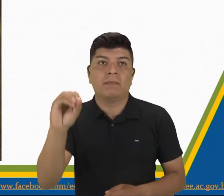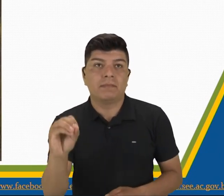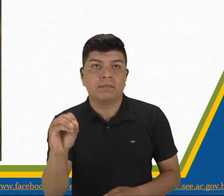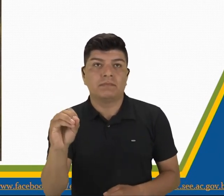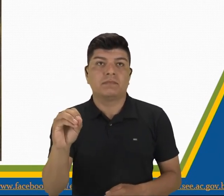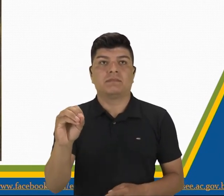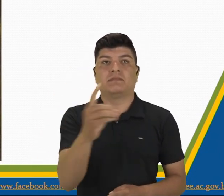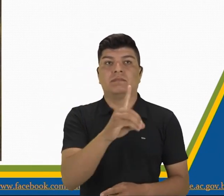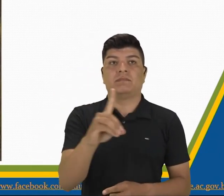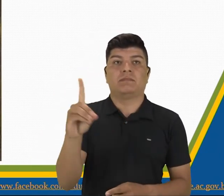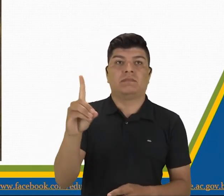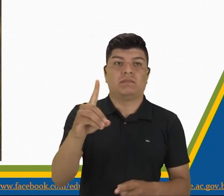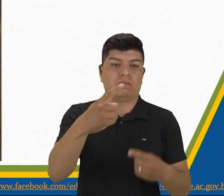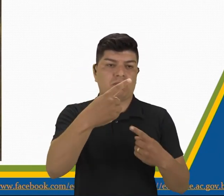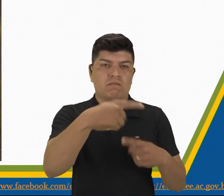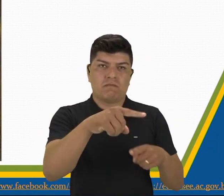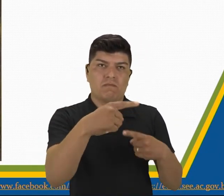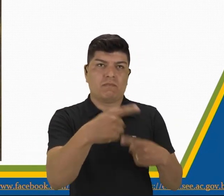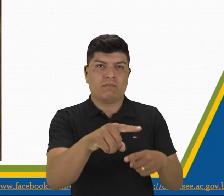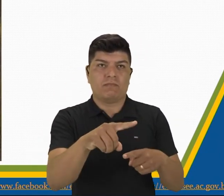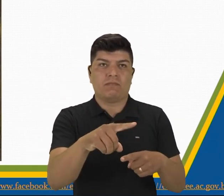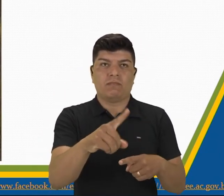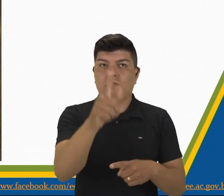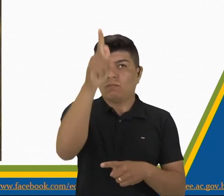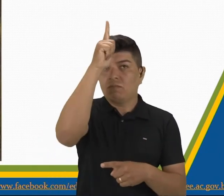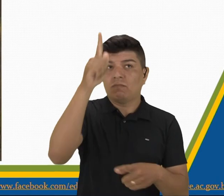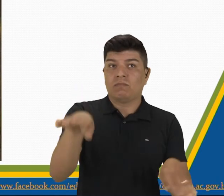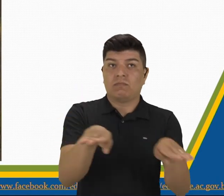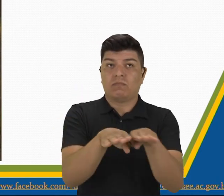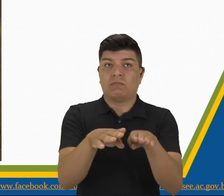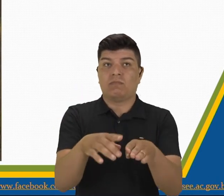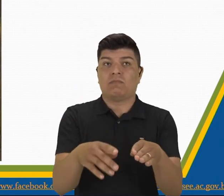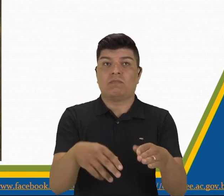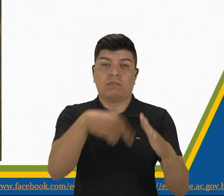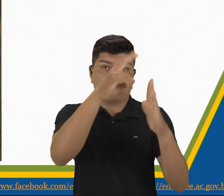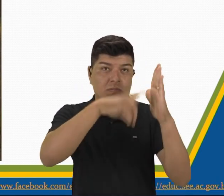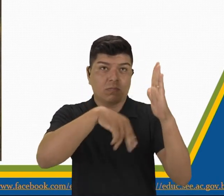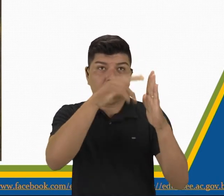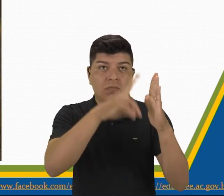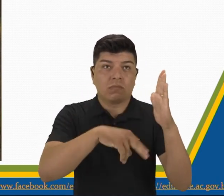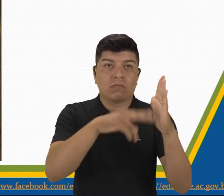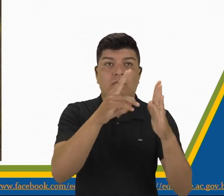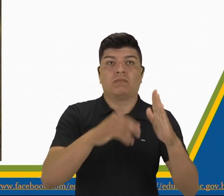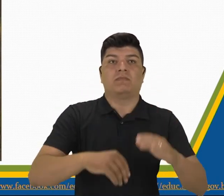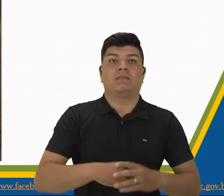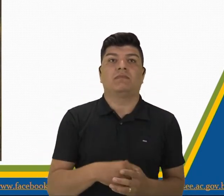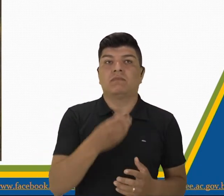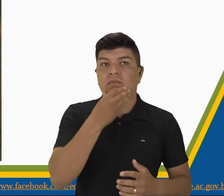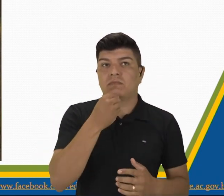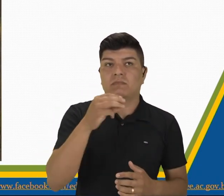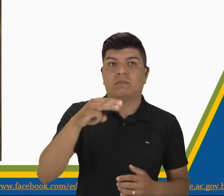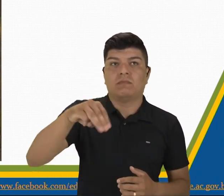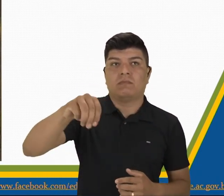en la batalla contra los gigantes, pintura de Martin Esquiel de